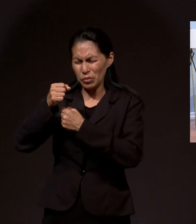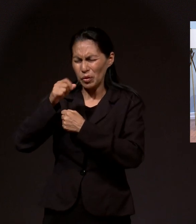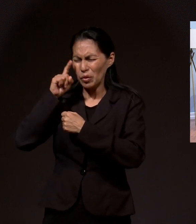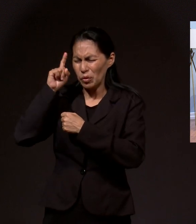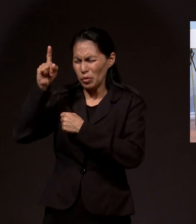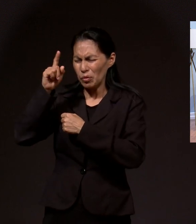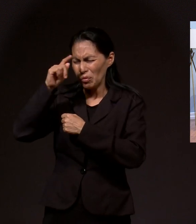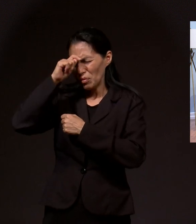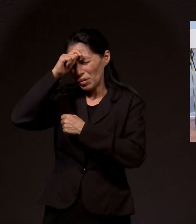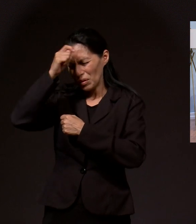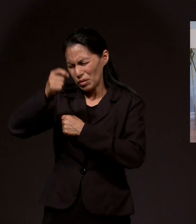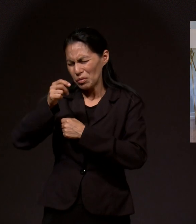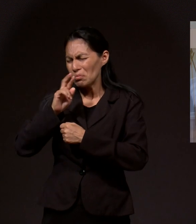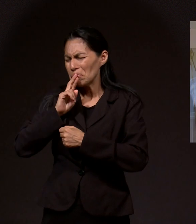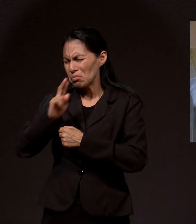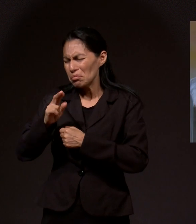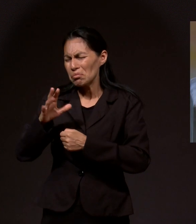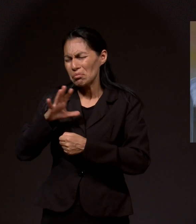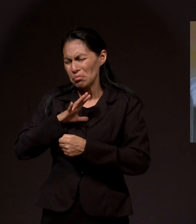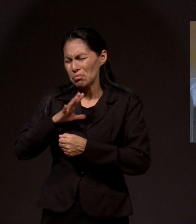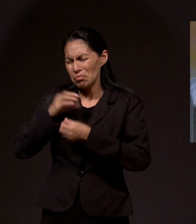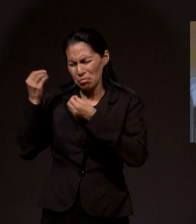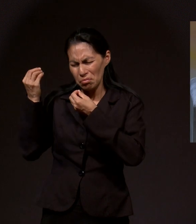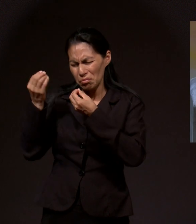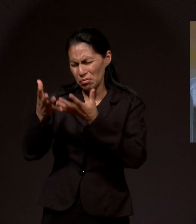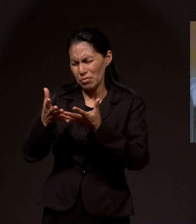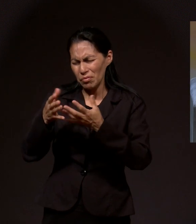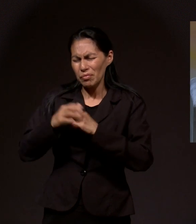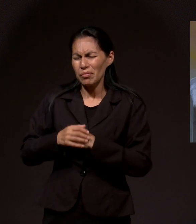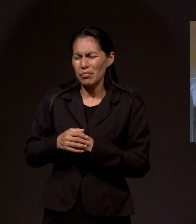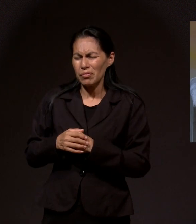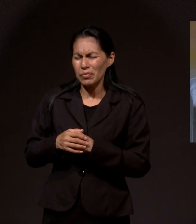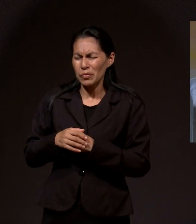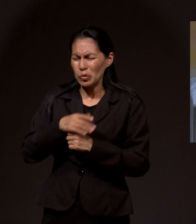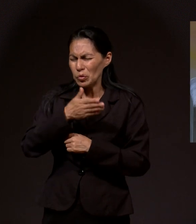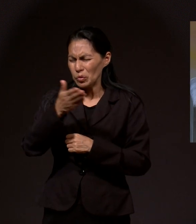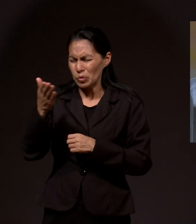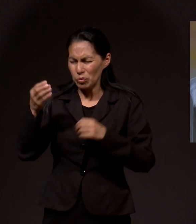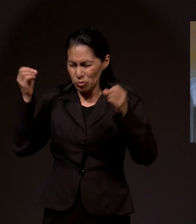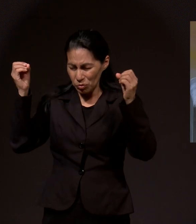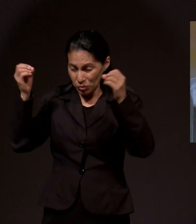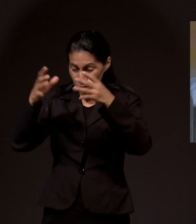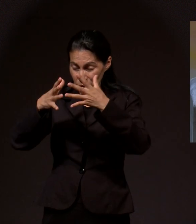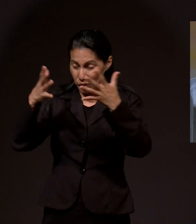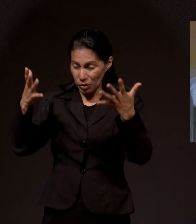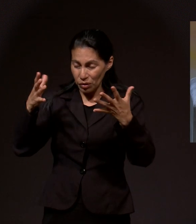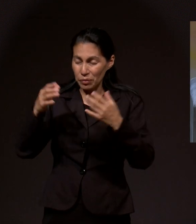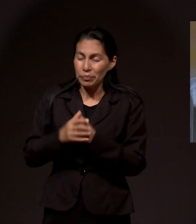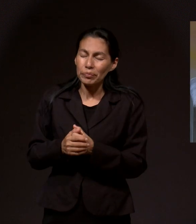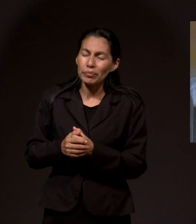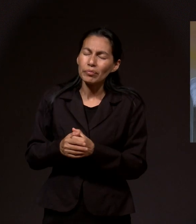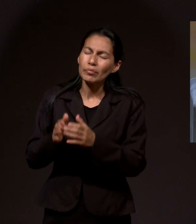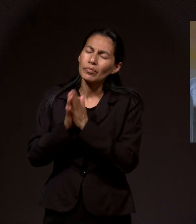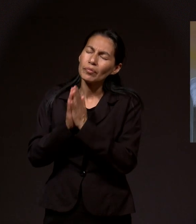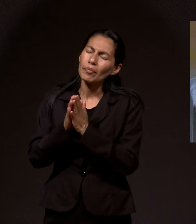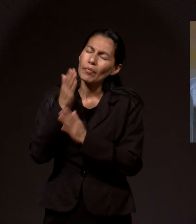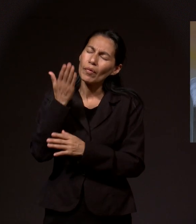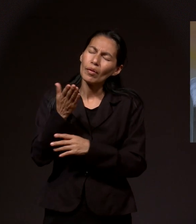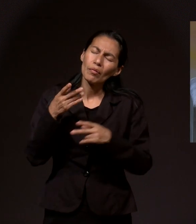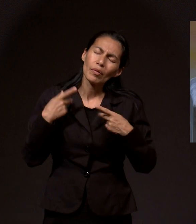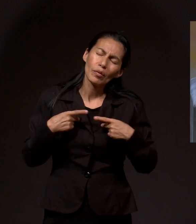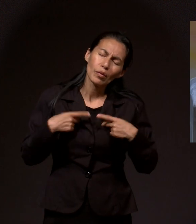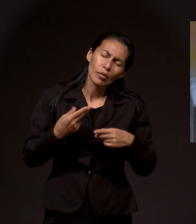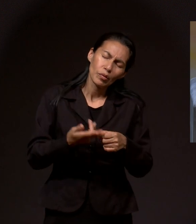tu poder, pueda brillar, Señor. Amén. Padre, pedimos por los enfermos en los hospitales, por el hermano que está en la